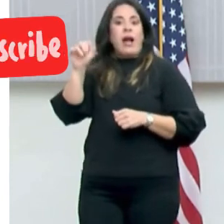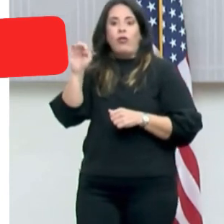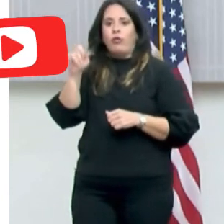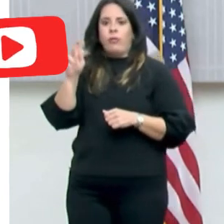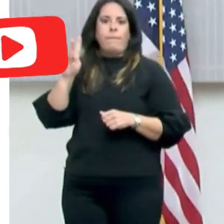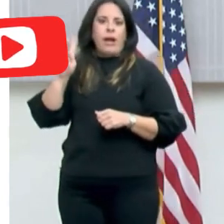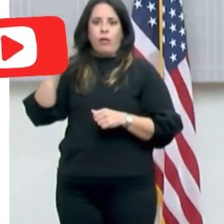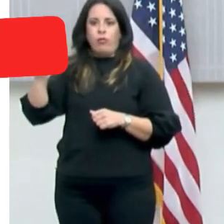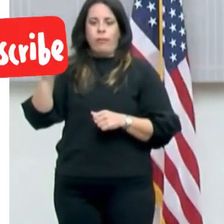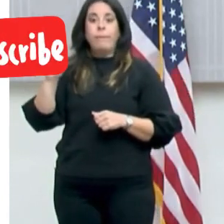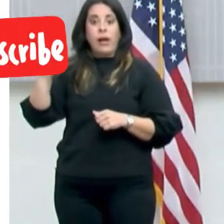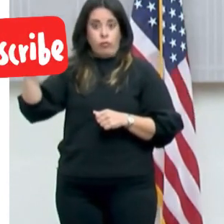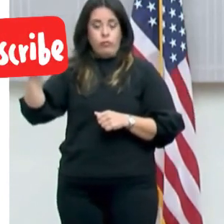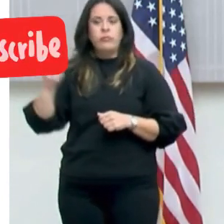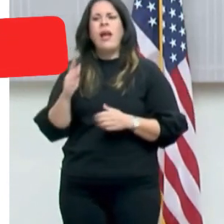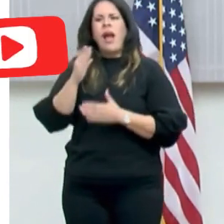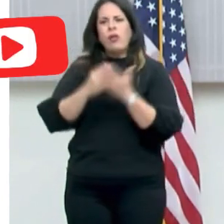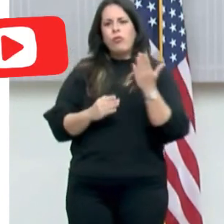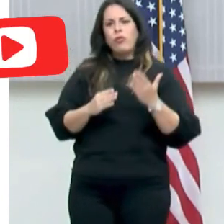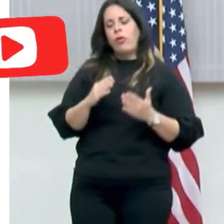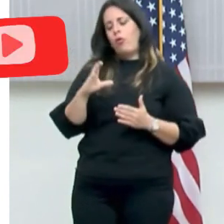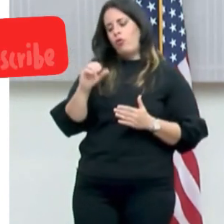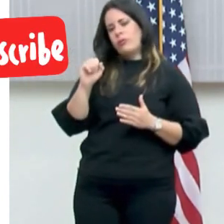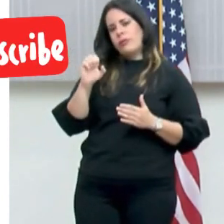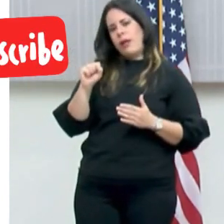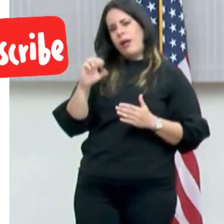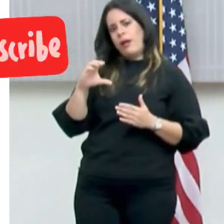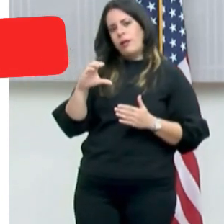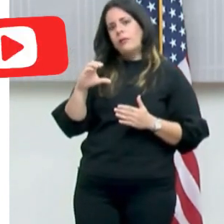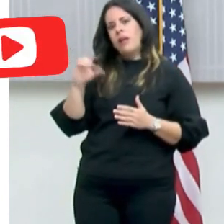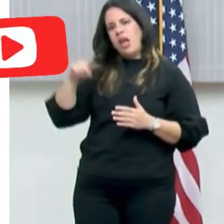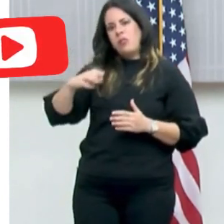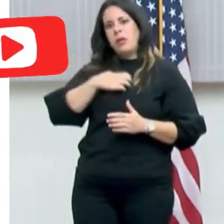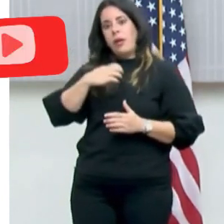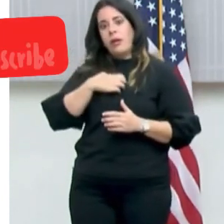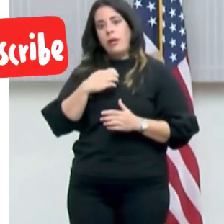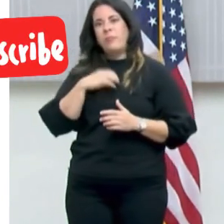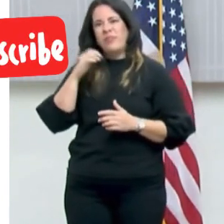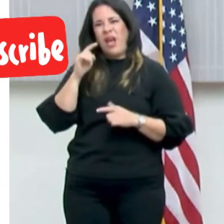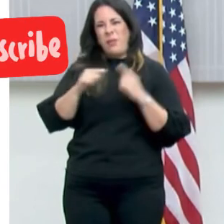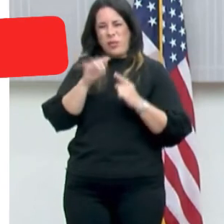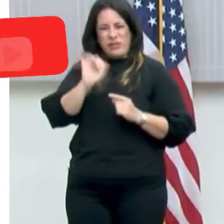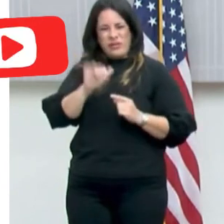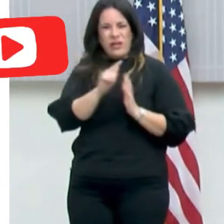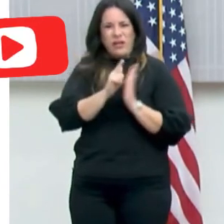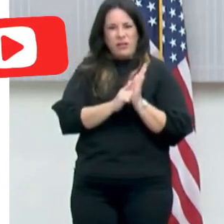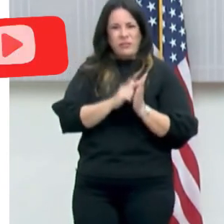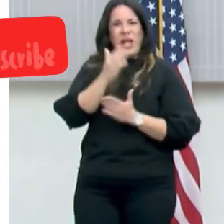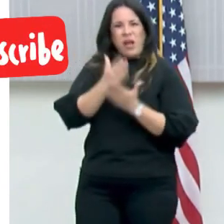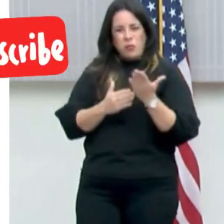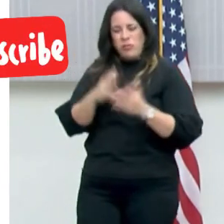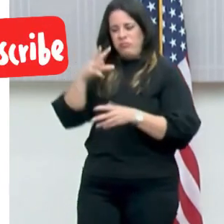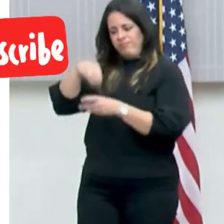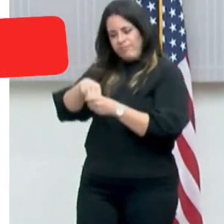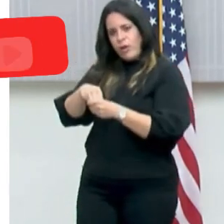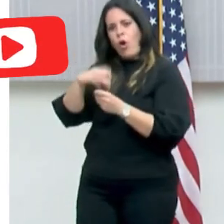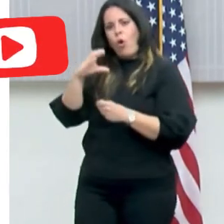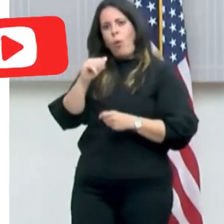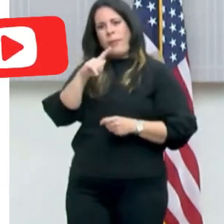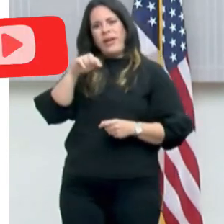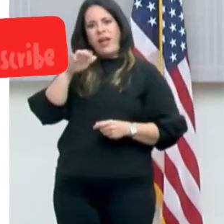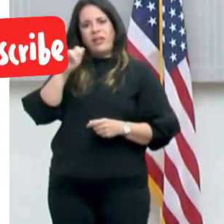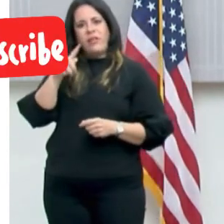objeción de COSEC, entre otras entidades a esta medida, o entidades que representan a las cooperativas,